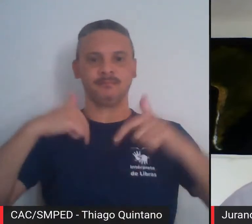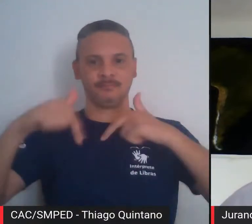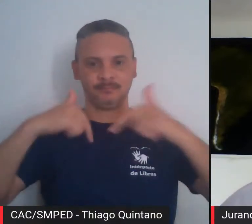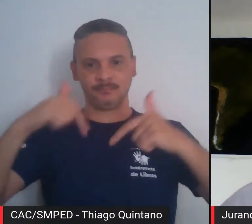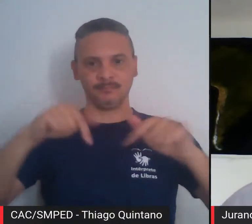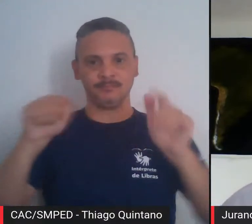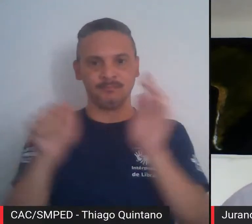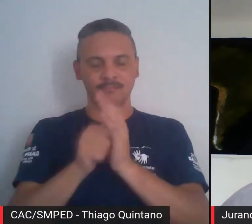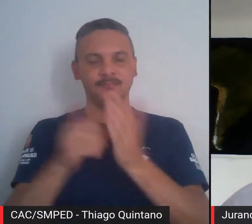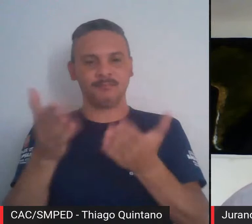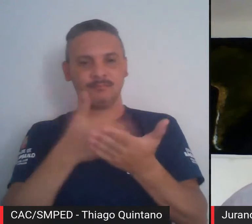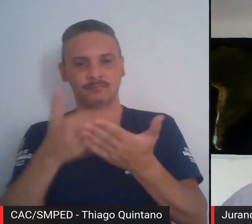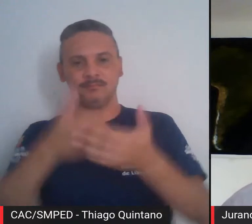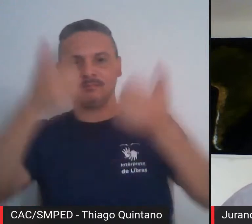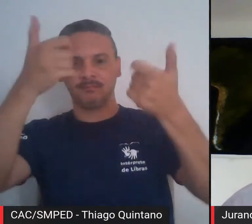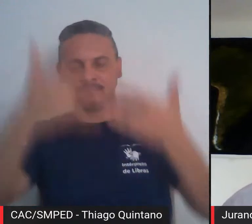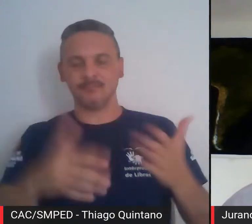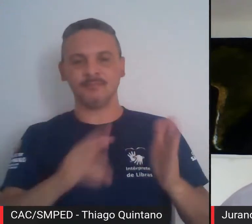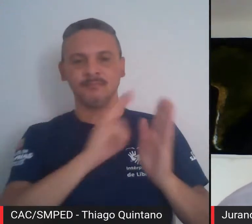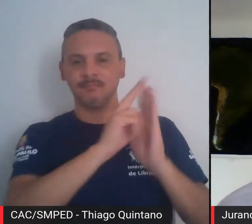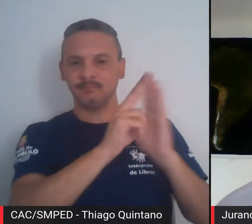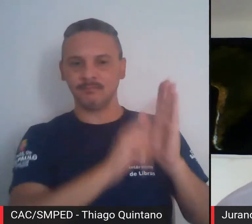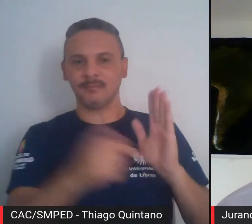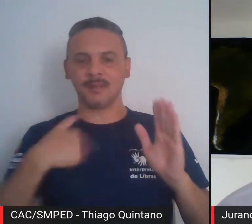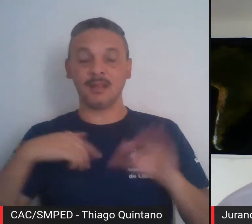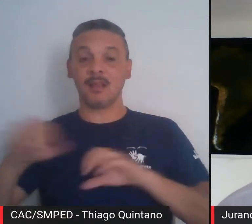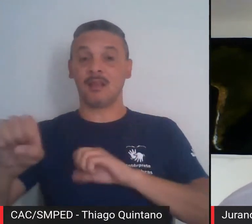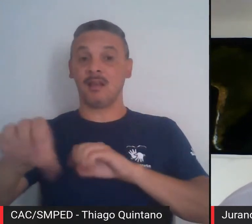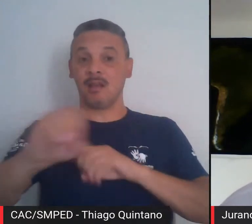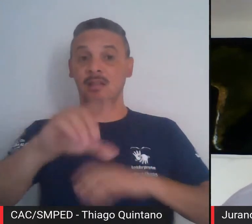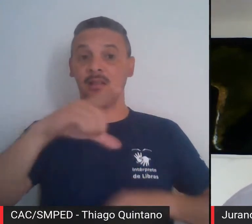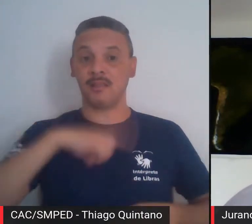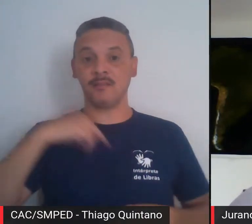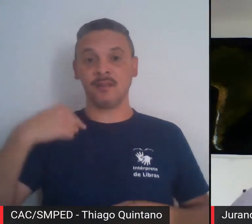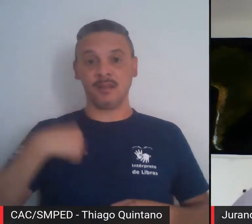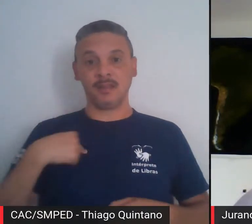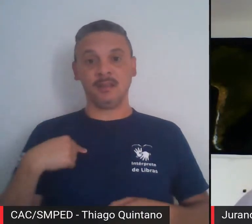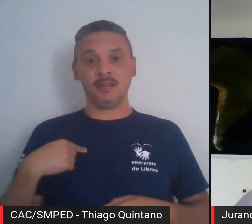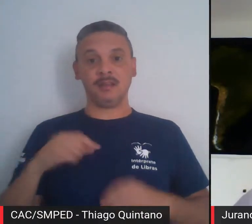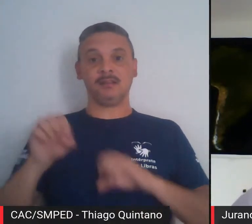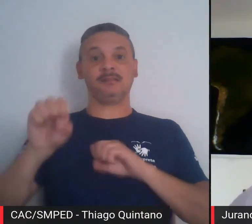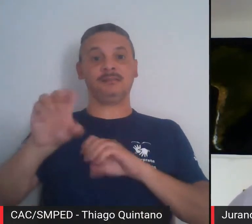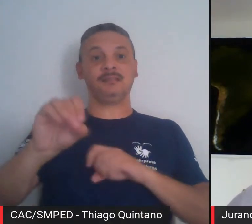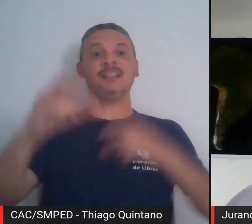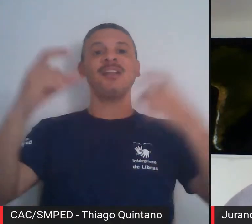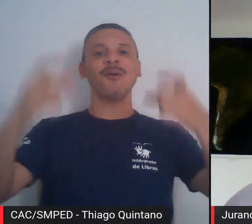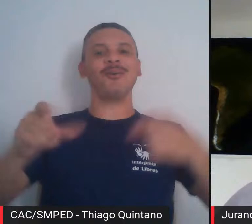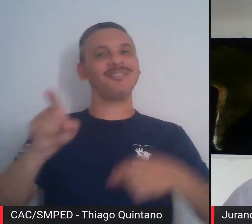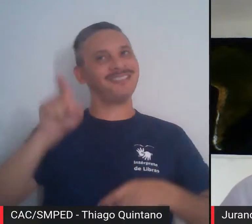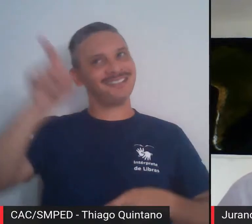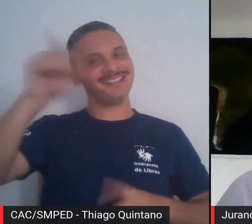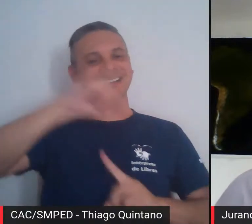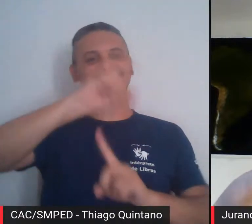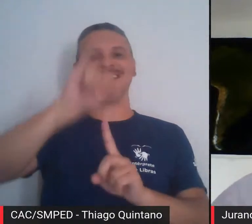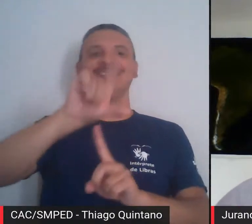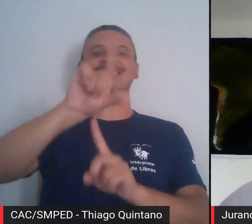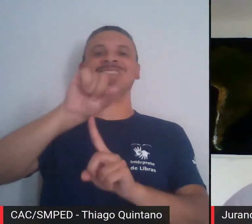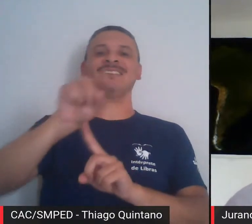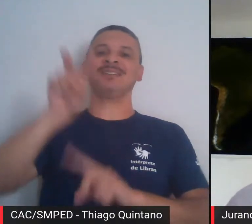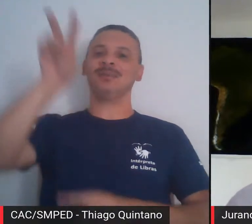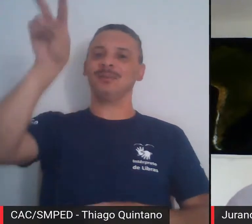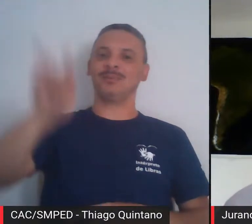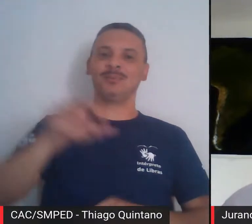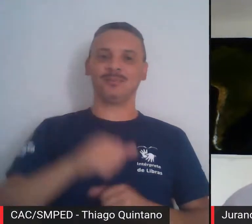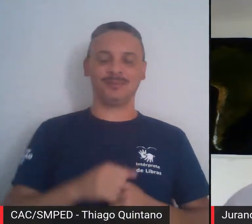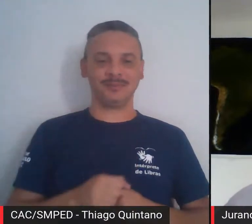editora e uma das aulas que nós fizemos no campo, eu fiz uma parte da aula no Pico do Jaraguá, porque eu achei que era um lugar muito